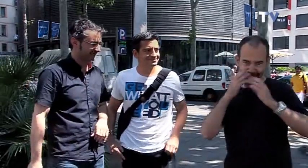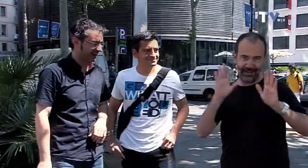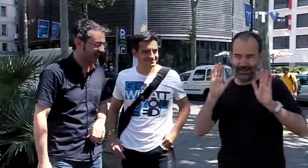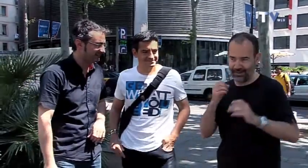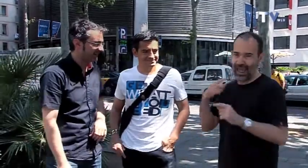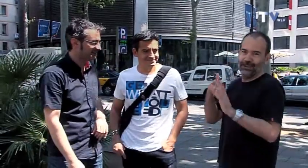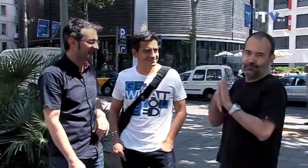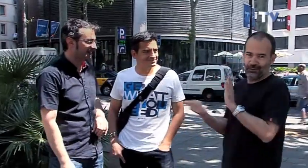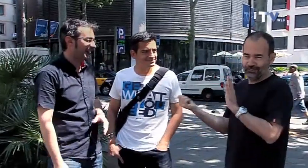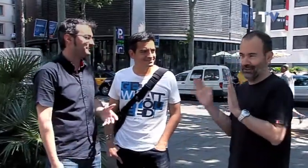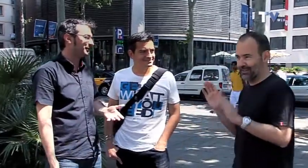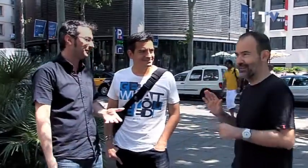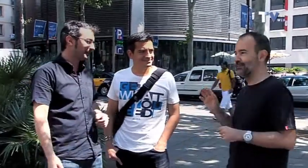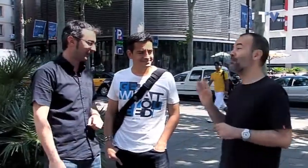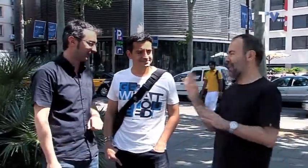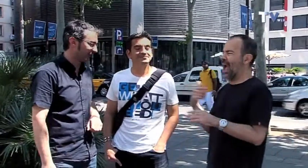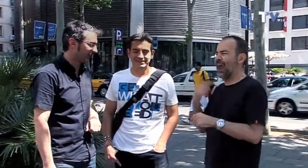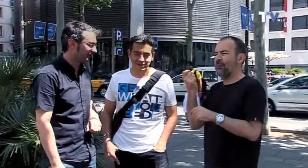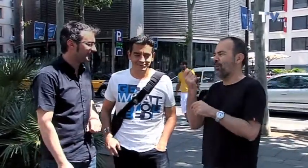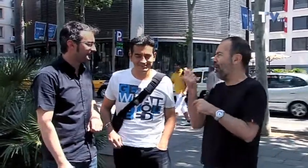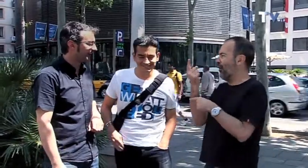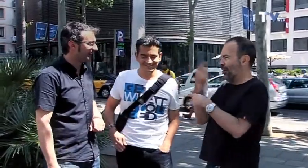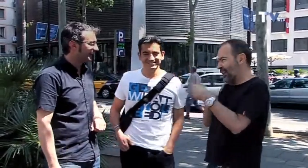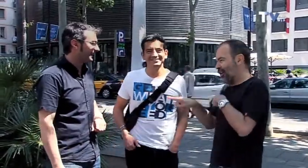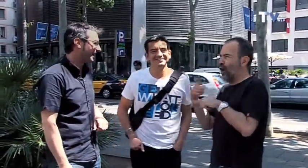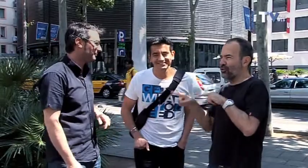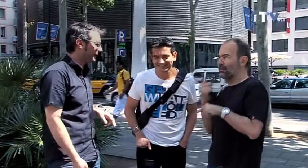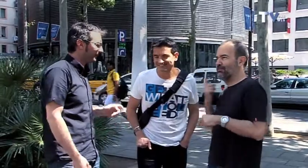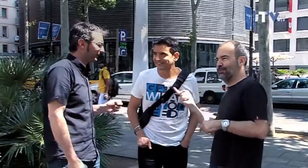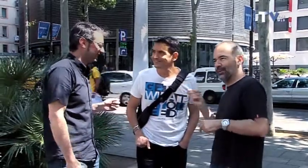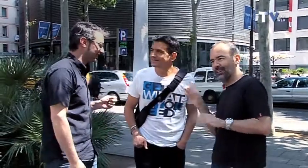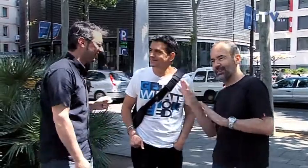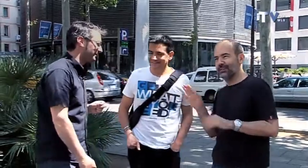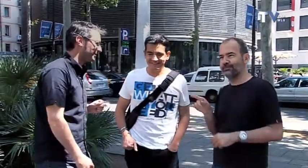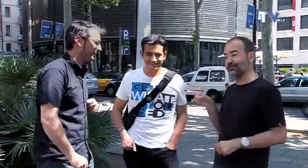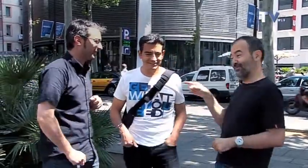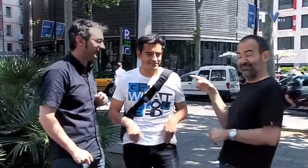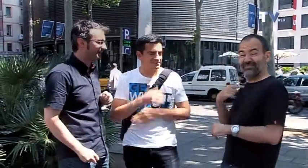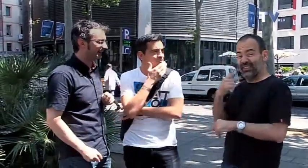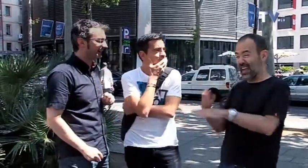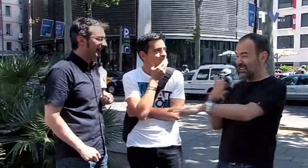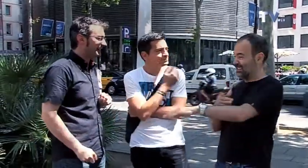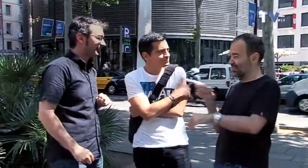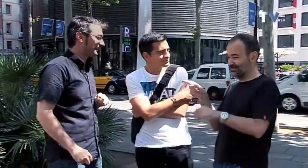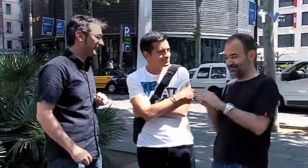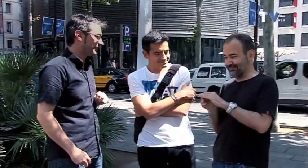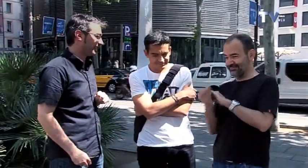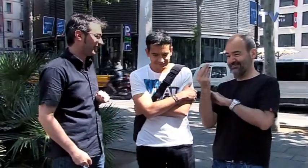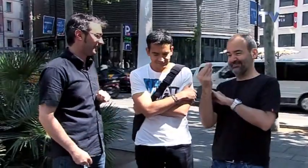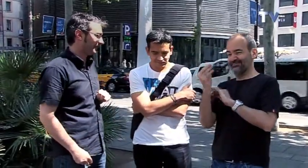Ah, vale, vale. Hay un motivo, hay un motivo. Ahora, cambiando un poquito de tercio, antes me has